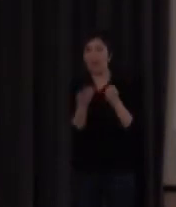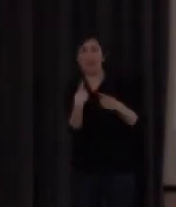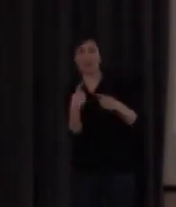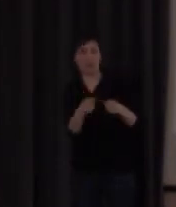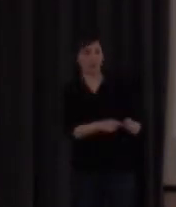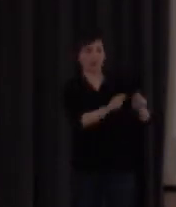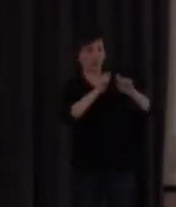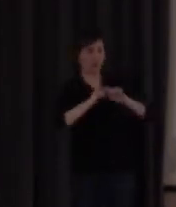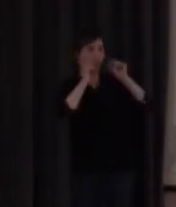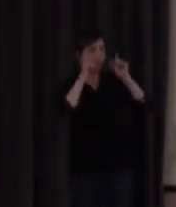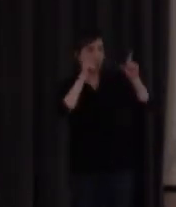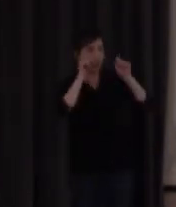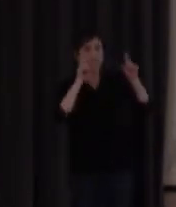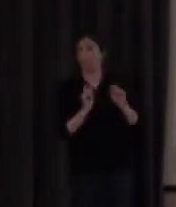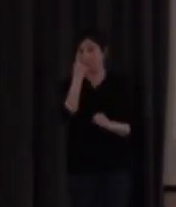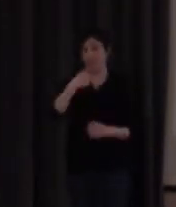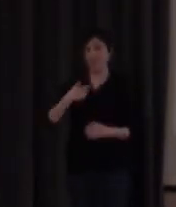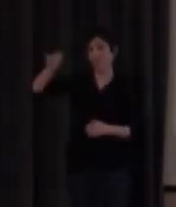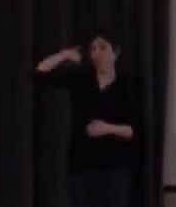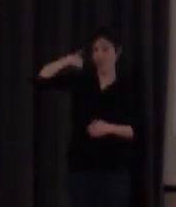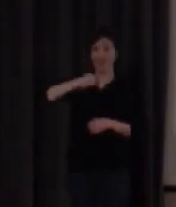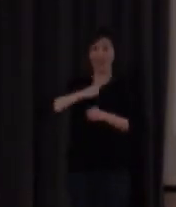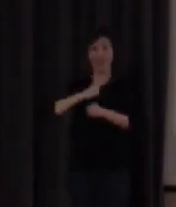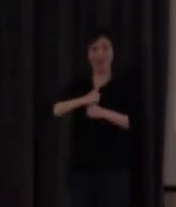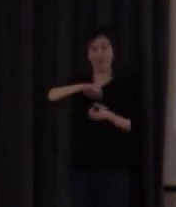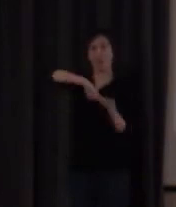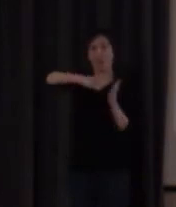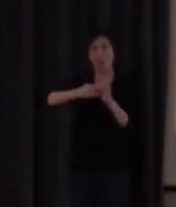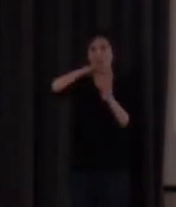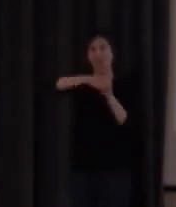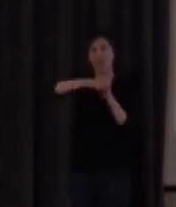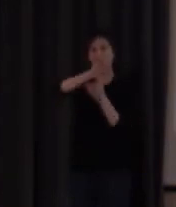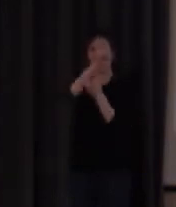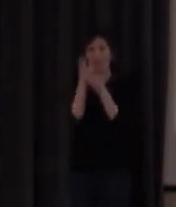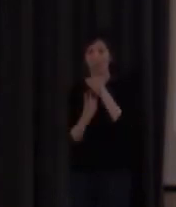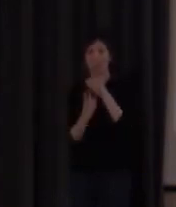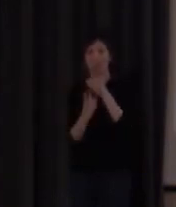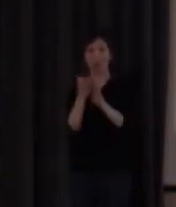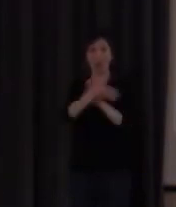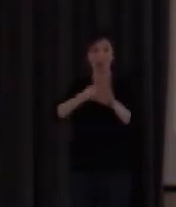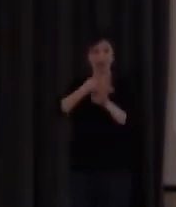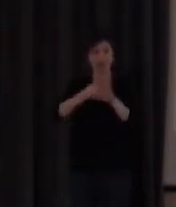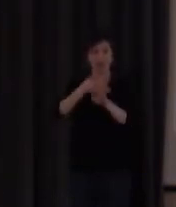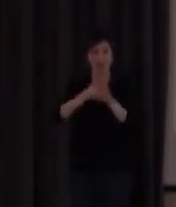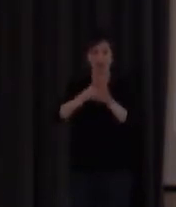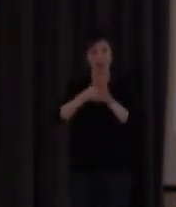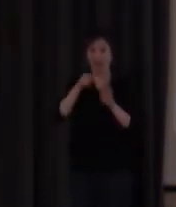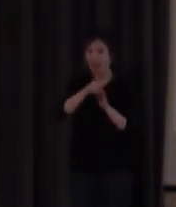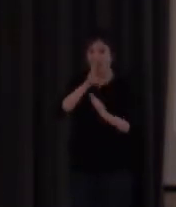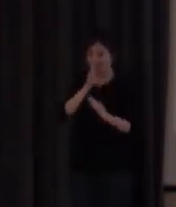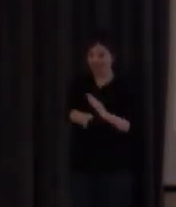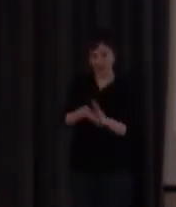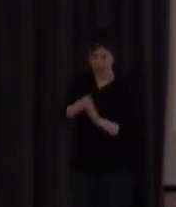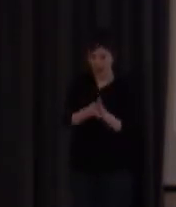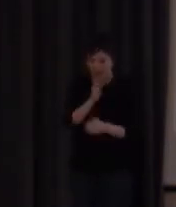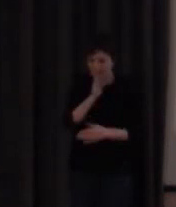que vamos a ver hoy. El primero es trabajar en un proyecto bilingüe, donde la lengua de signos es la lengua vehicular, es la primera